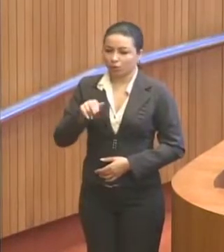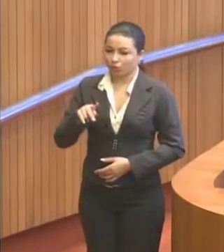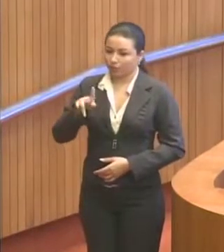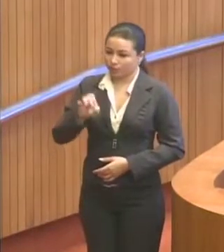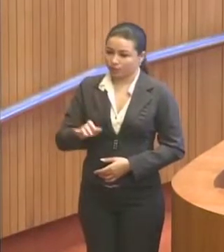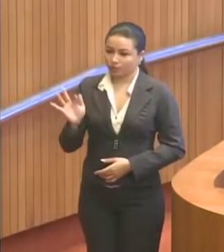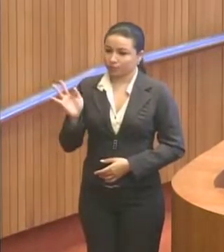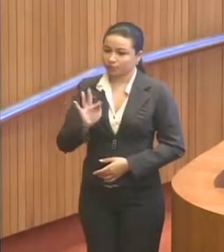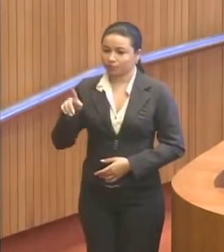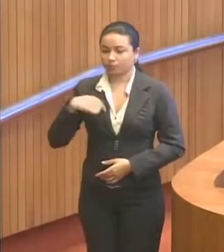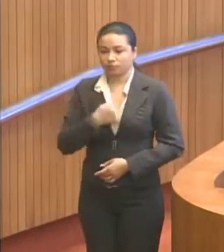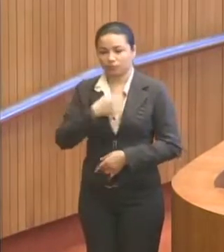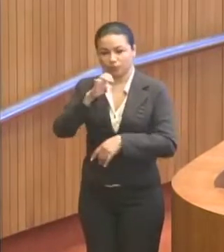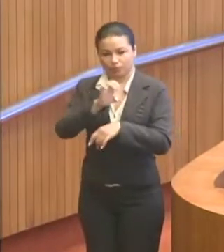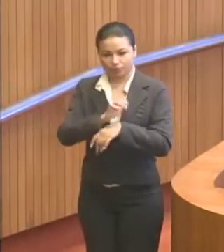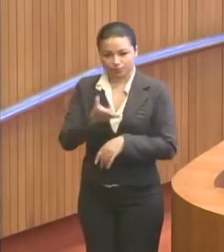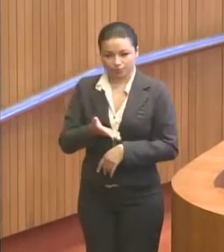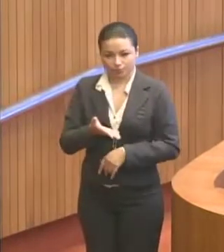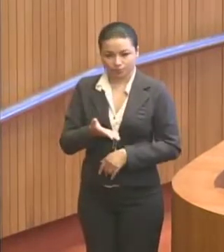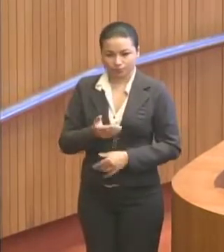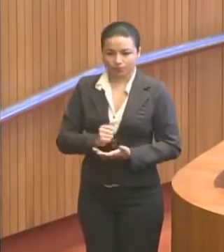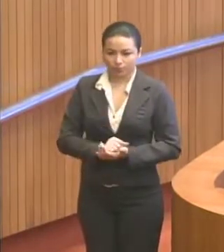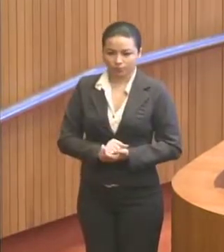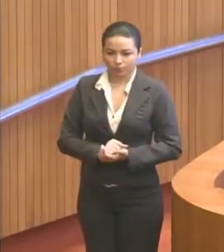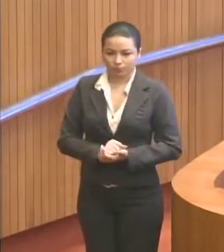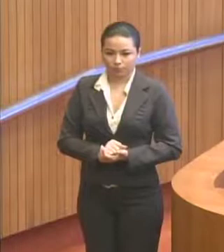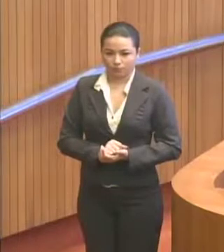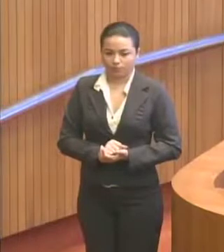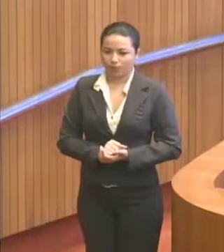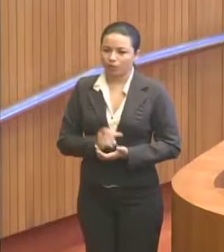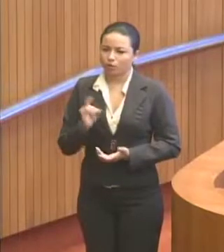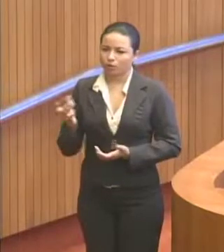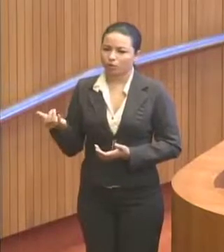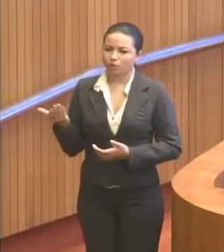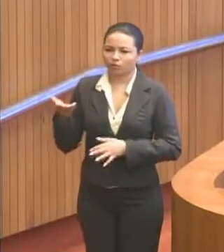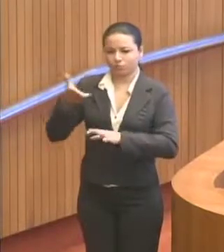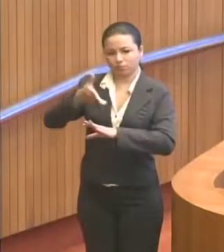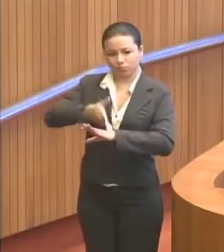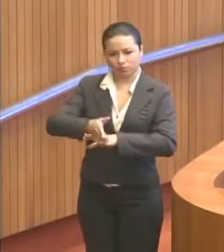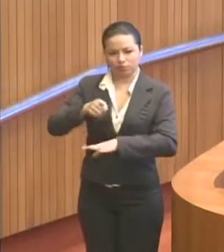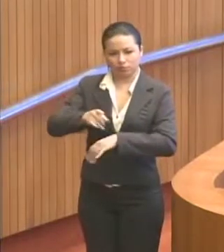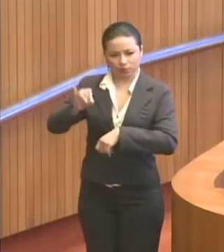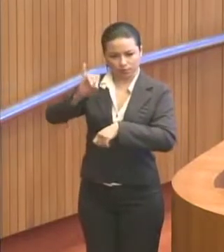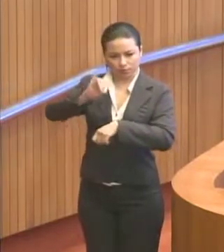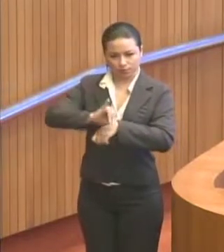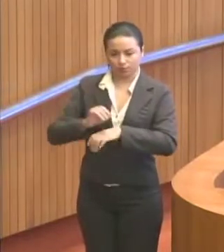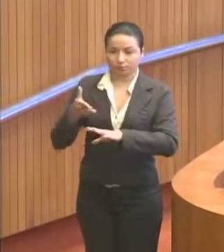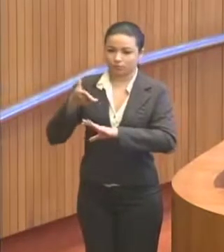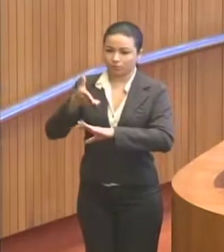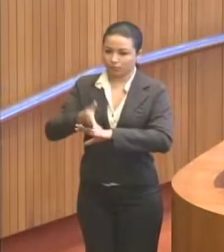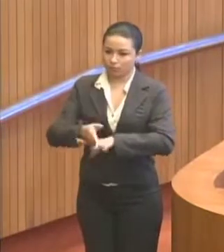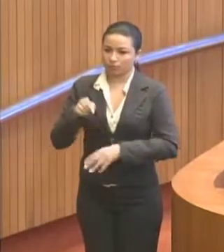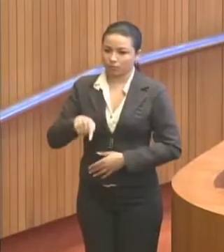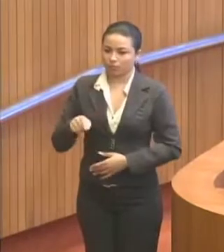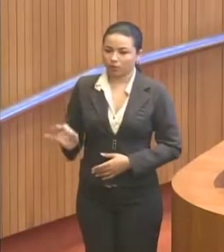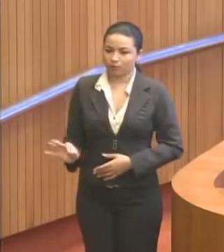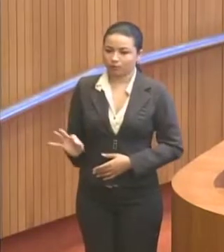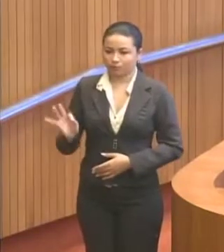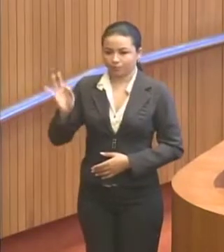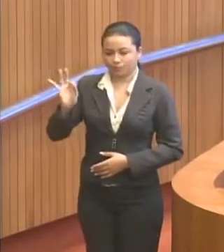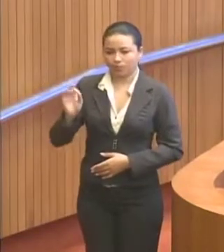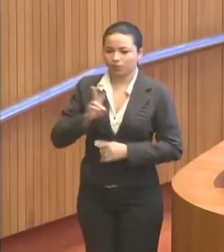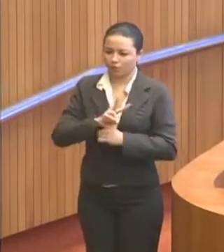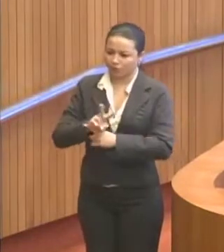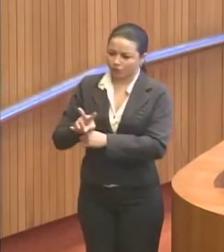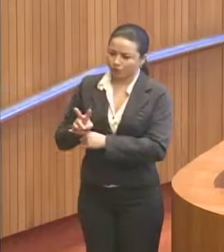Não só aqui na capital, que quando você adentra no curso, no campus da faculdade, no campus da universidade,